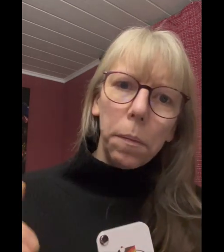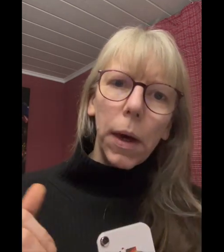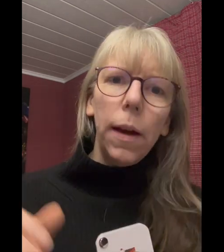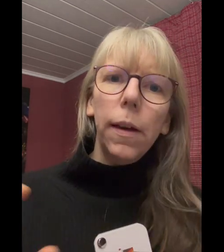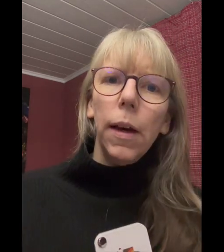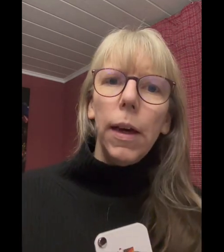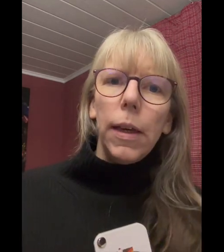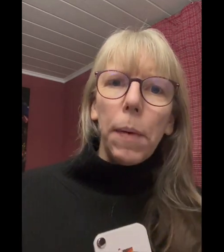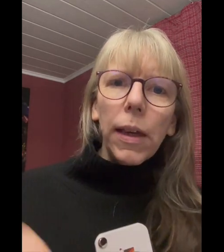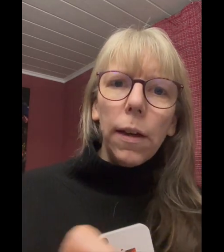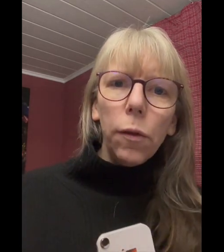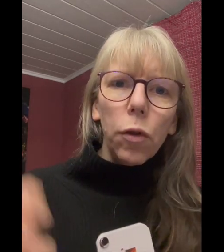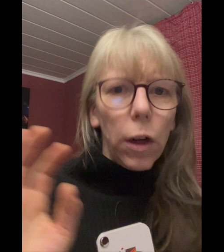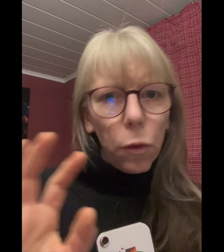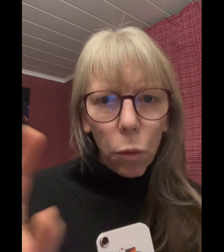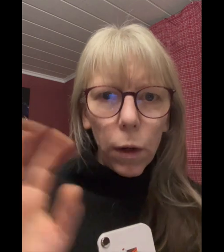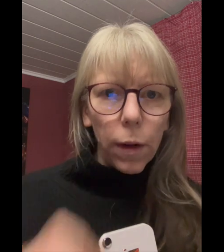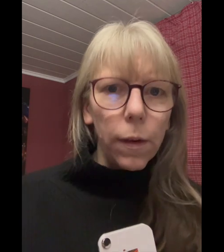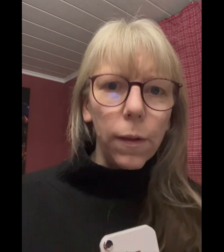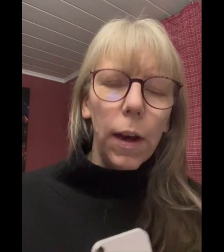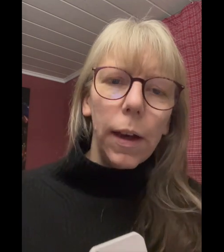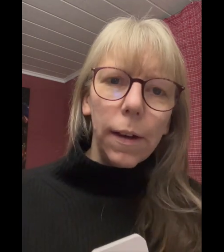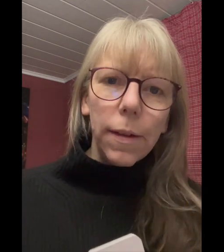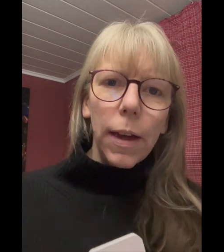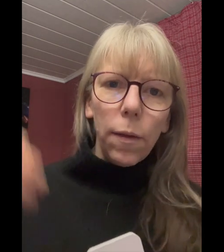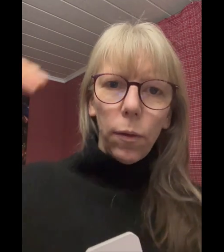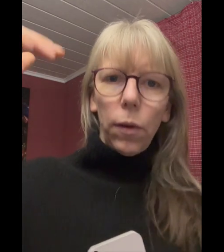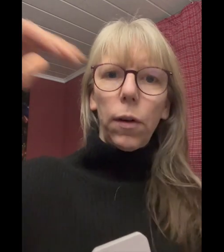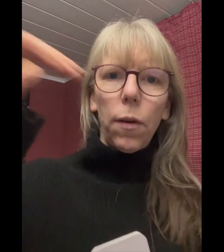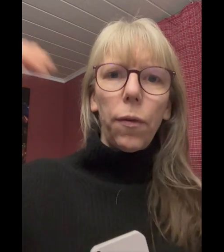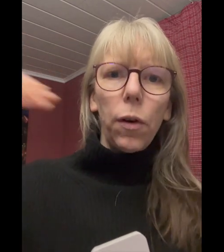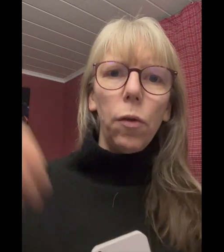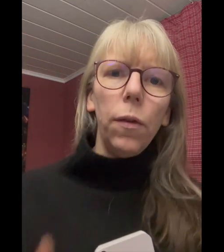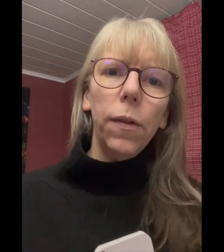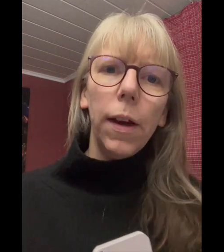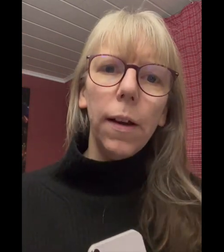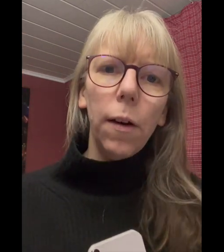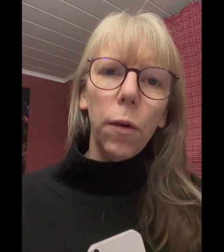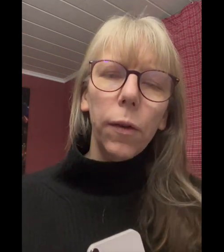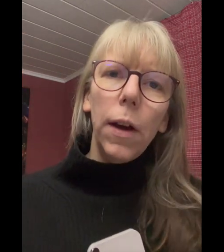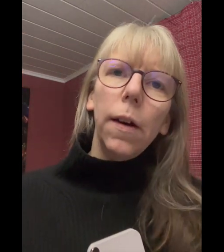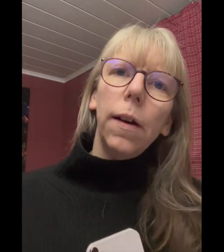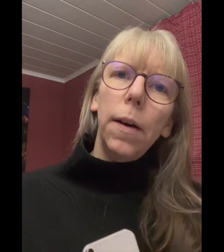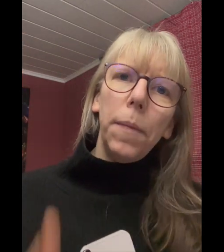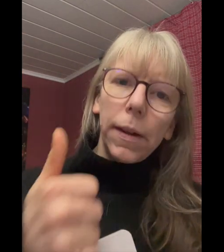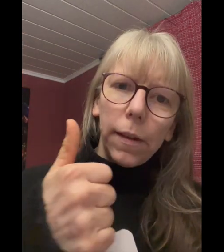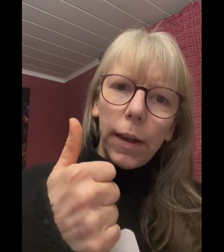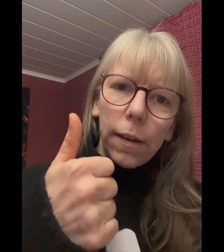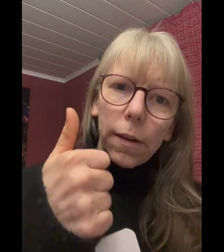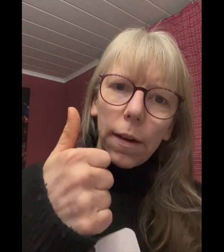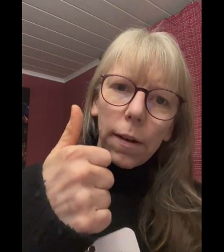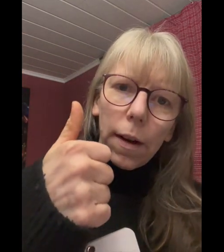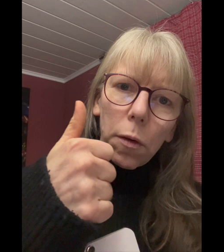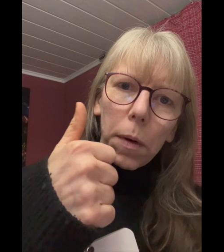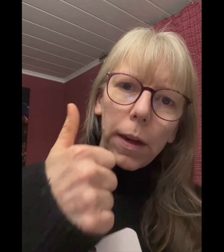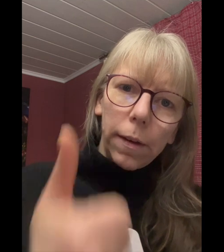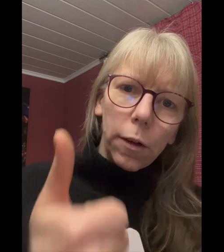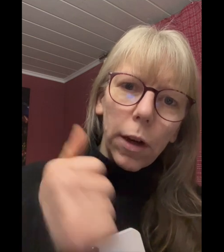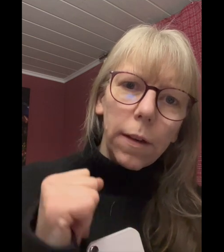Bereich die Becher hinzustellen, ohne dass das gesehen wird von Kundenseite aus, hat sie jetzt dann überlegt, sie stellt sich